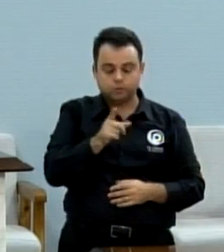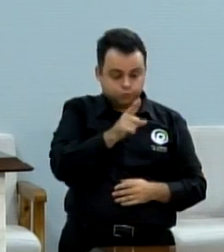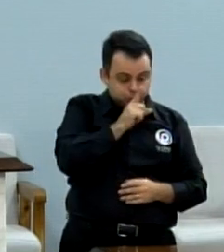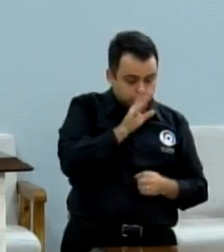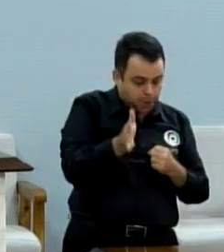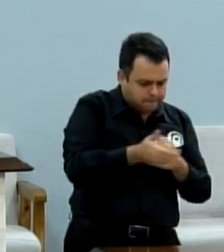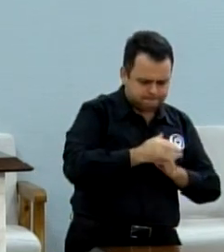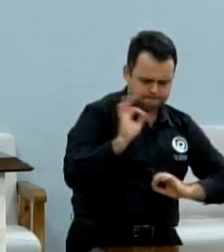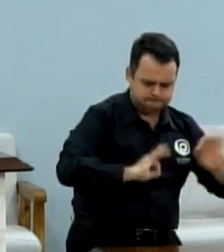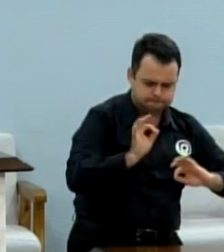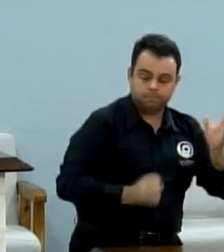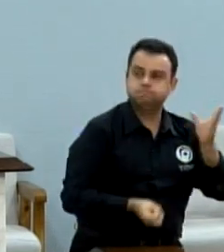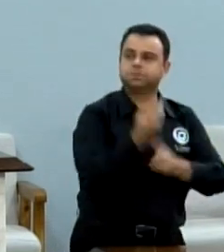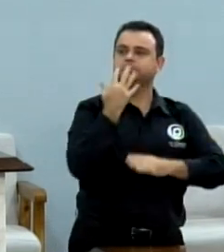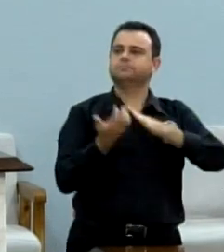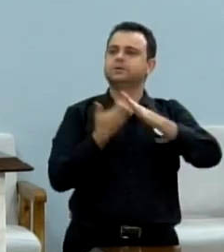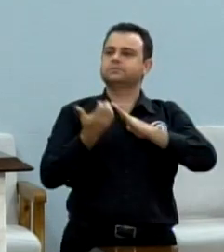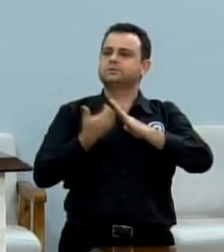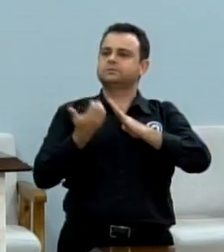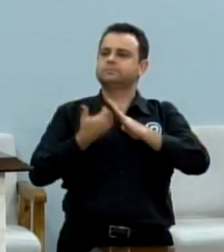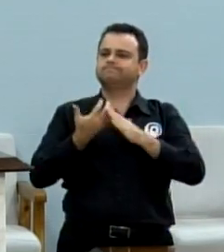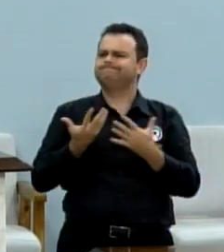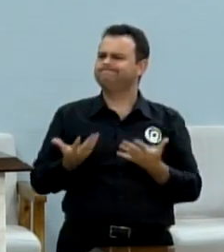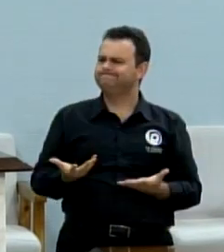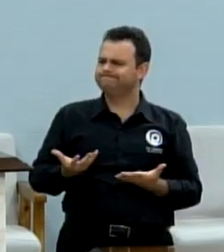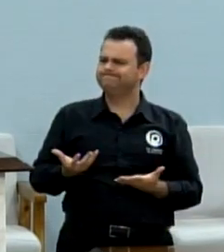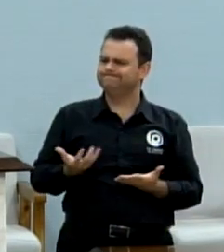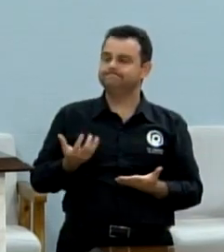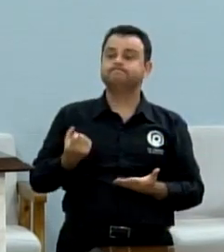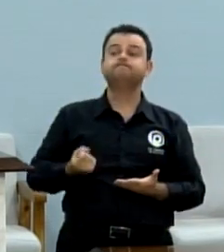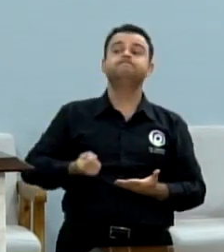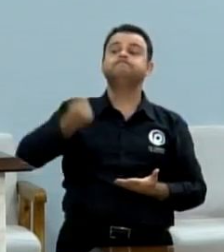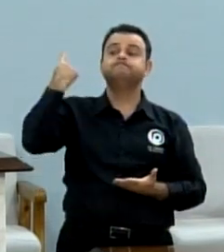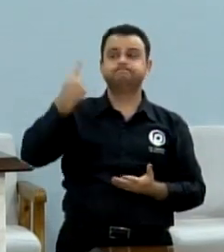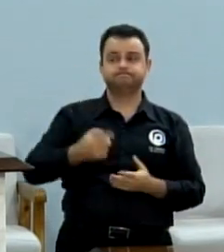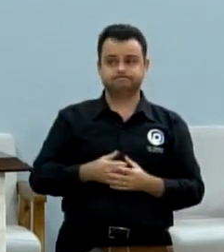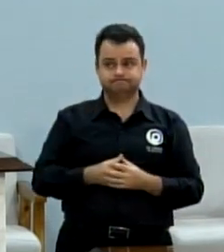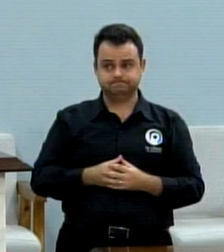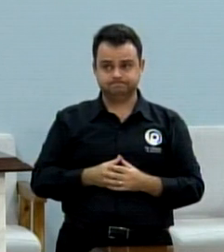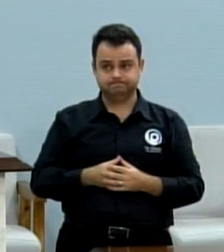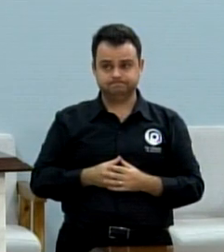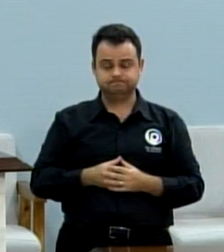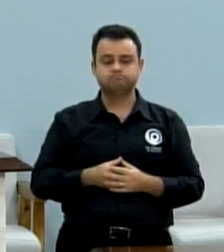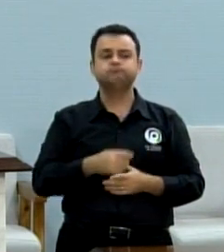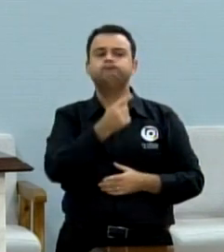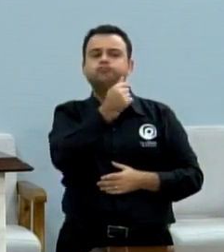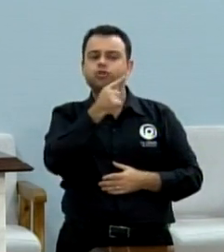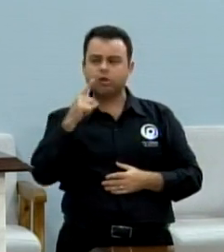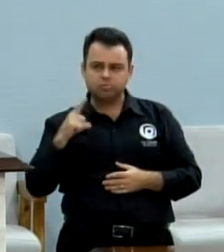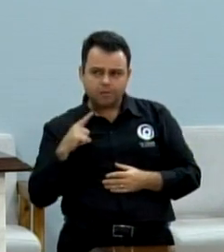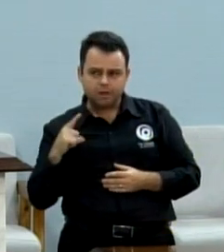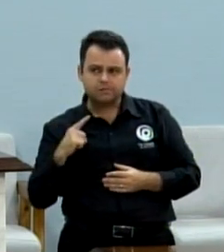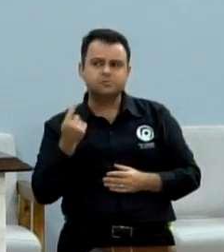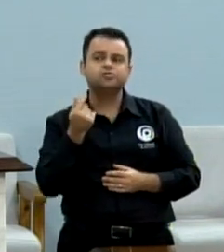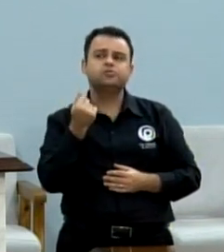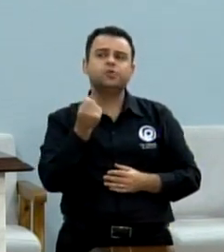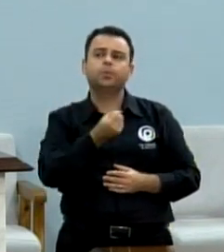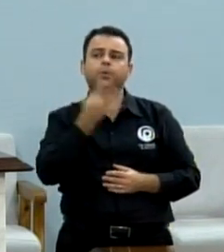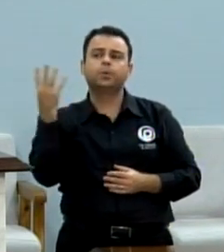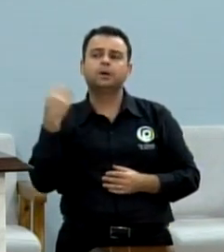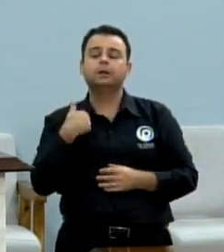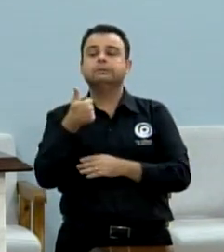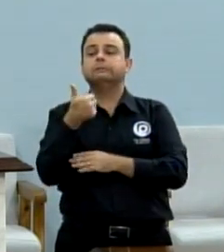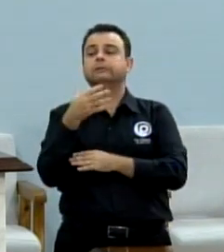O capital inicial dessa empresa, nos registros da Juscesp, é de 10 mil